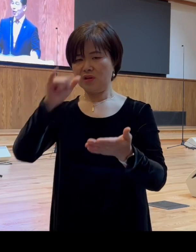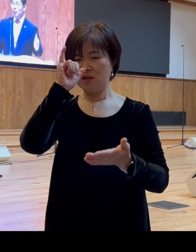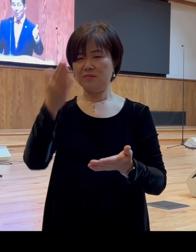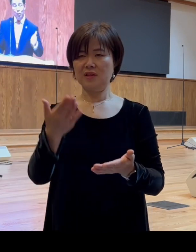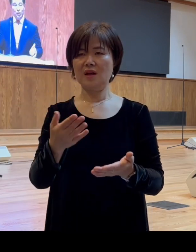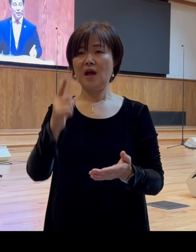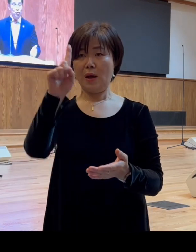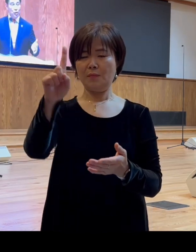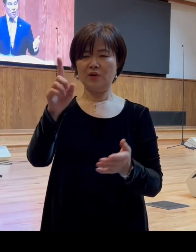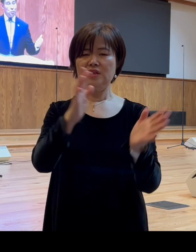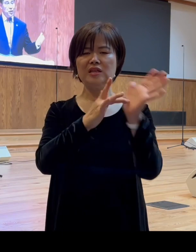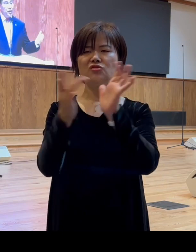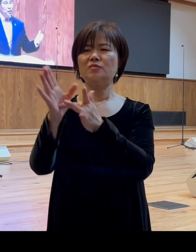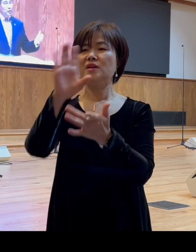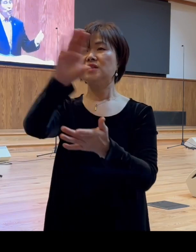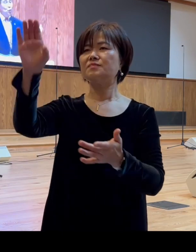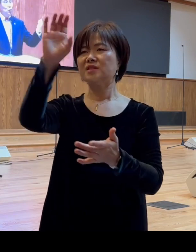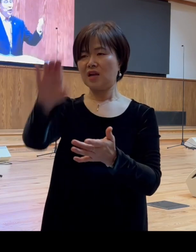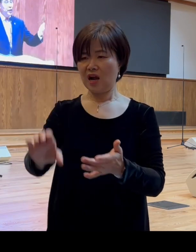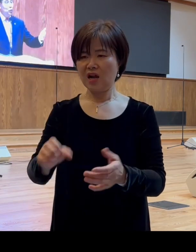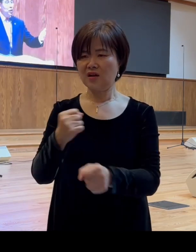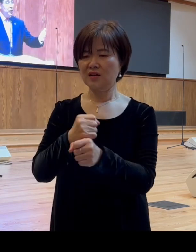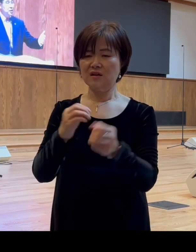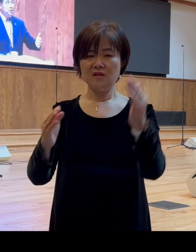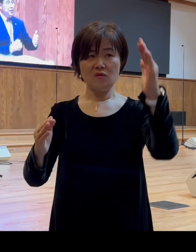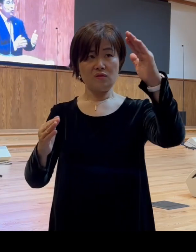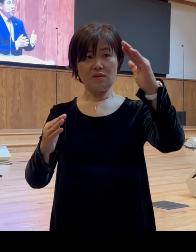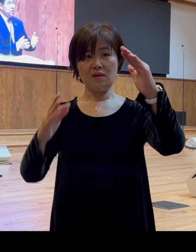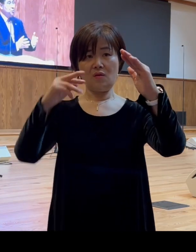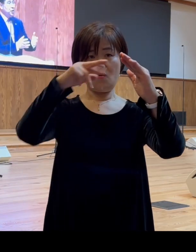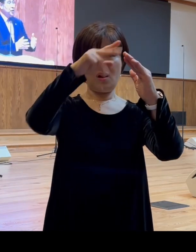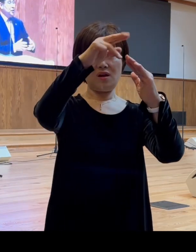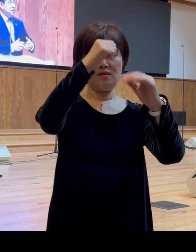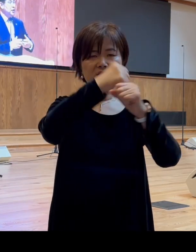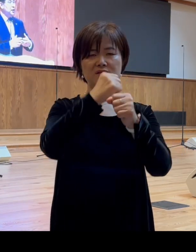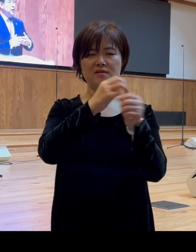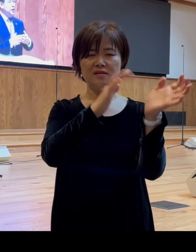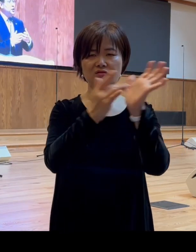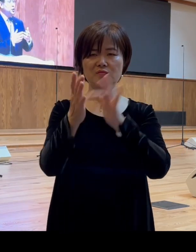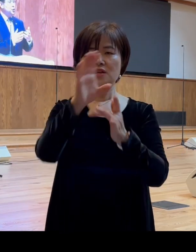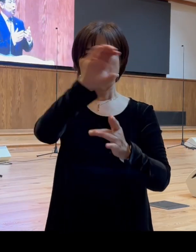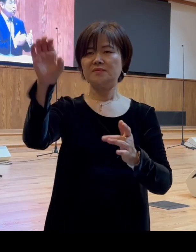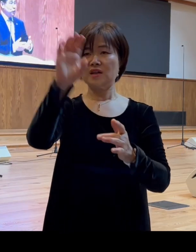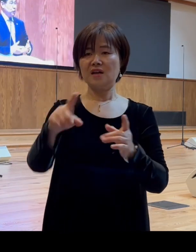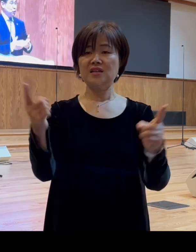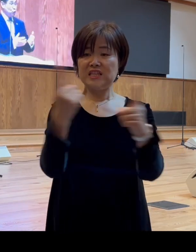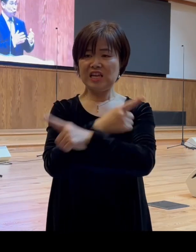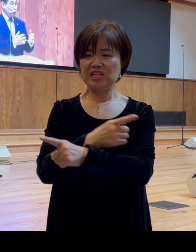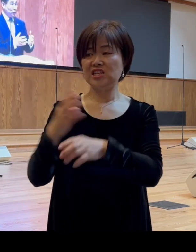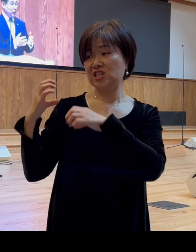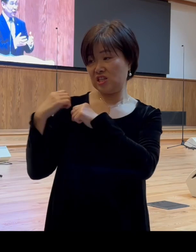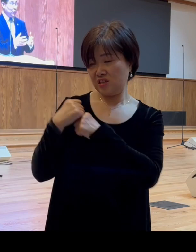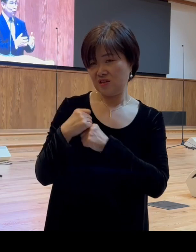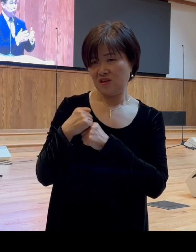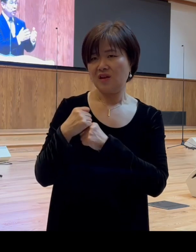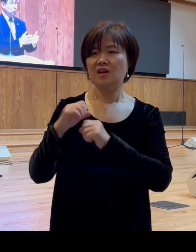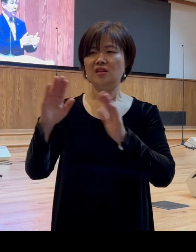번은 예수님의 십자가를 그 골고다에 올라가시는 예수님의 십자가를 대신 저줬던 구레네 사람